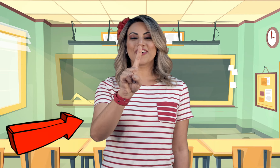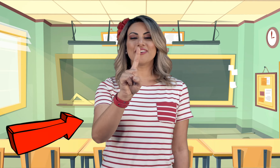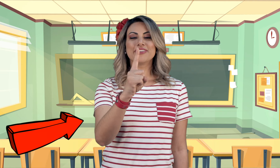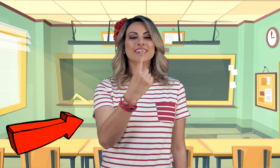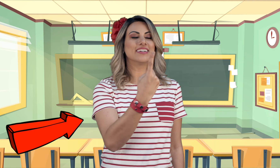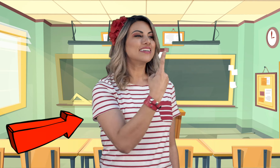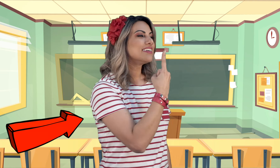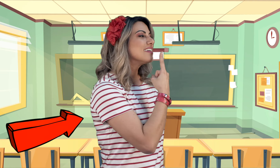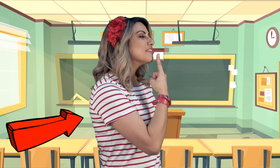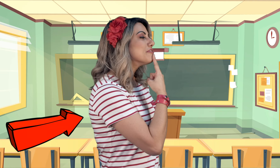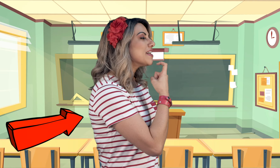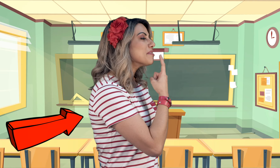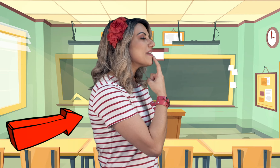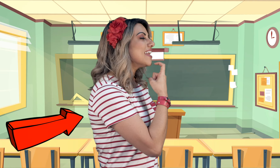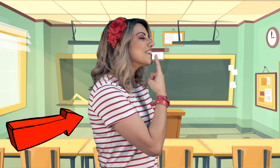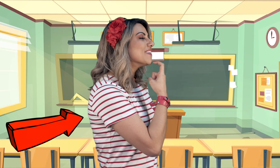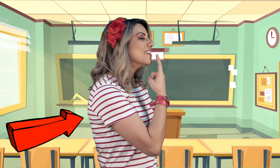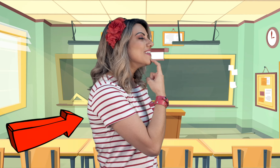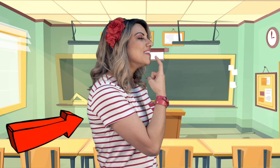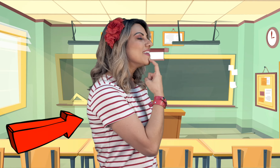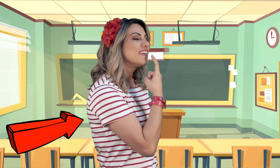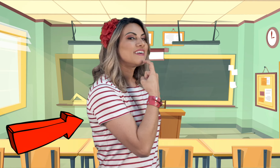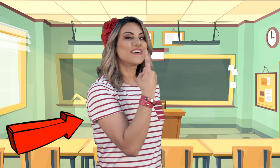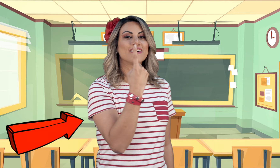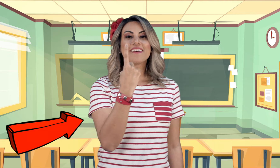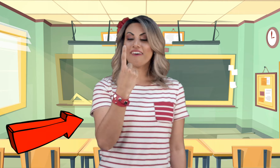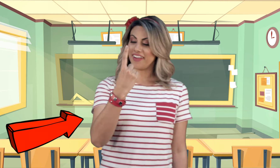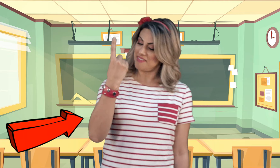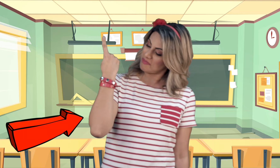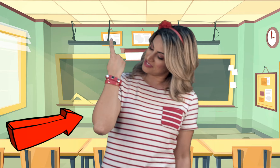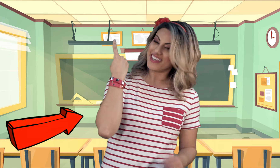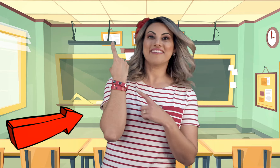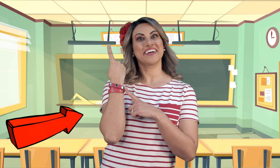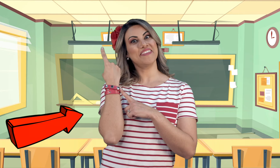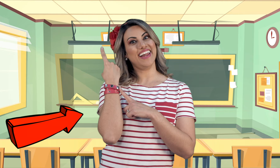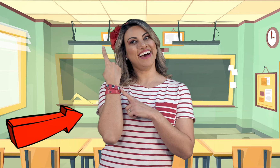De novo... Vermelho! Olha, minha pulseira é vermelha!